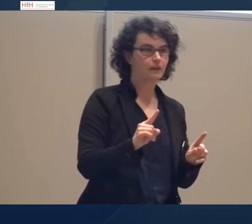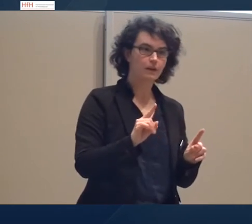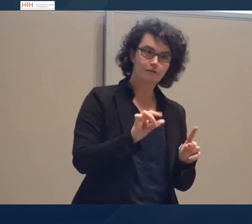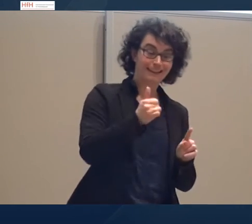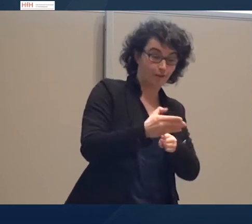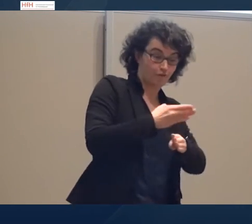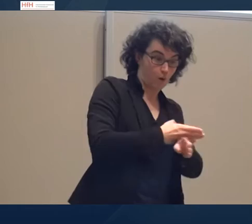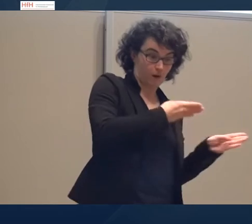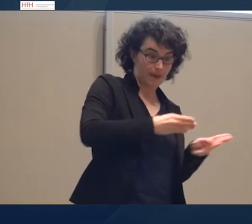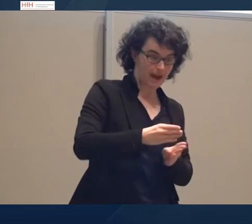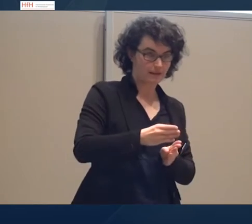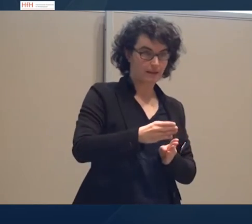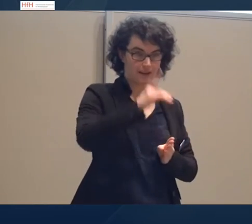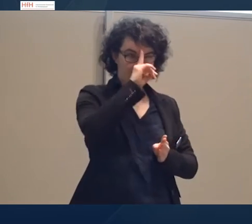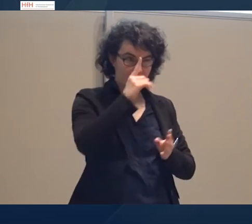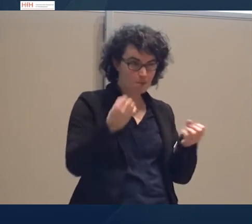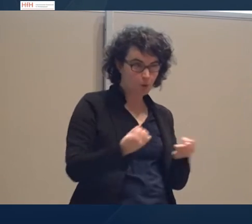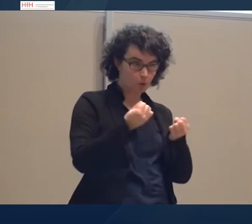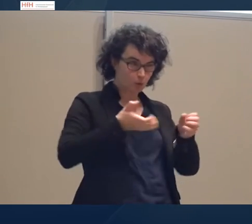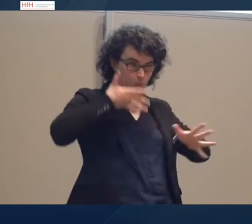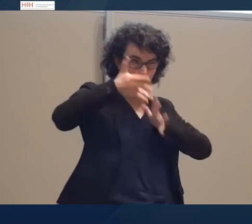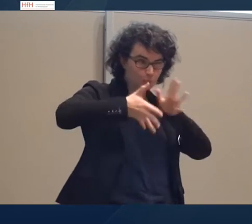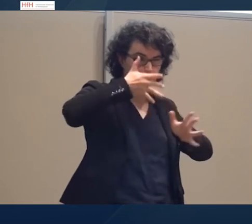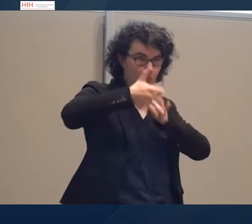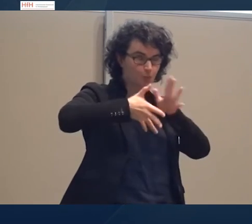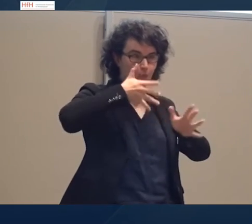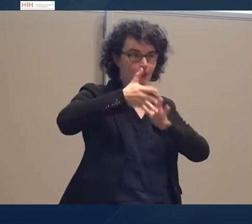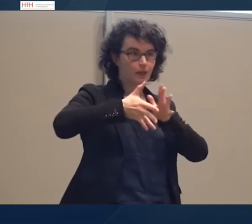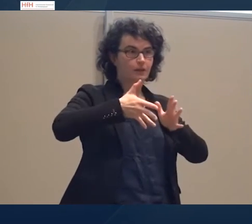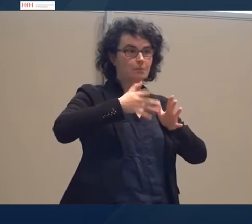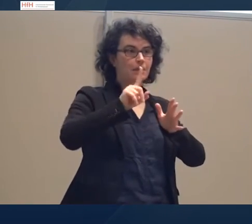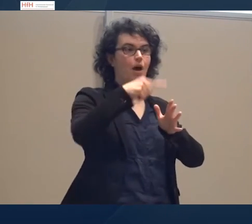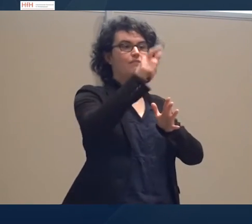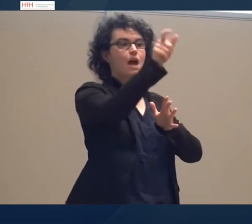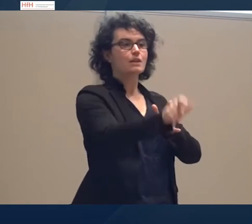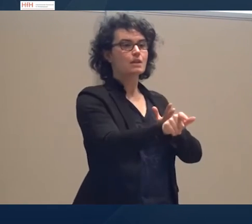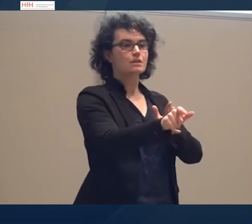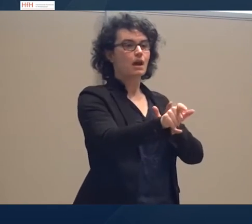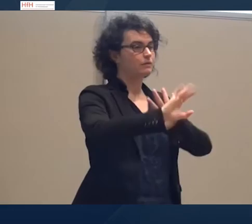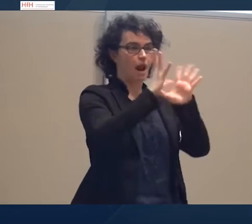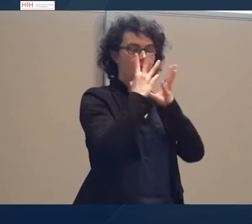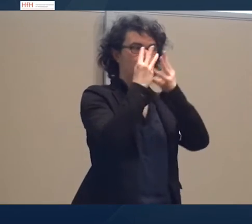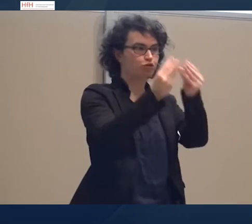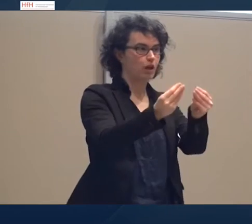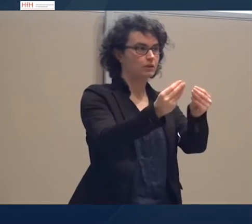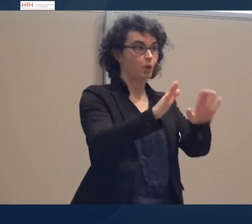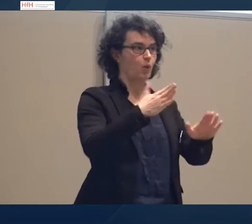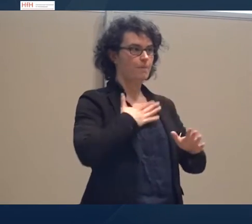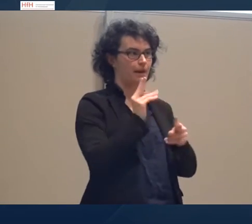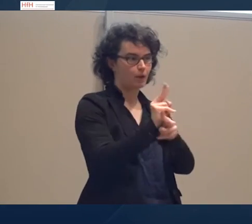dass der Adressat alles versteht, ohne Kontext, ohne das Erfragenkarten